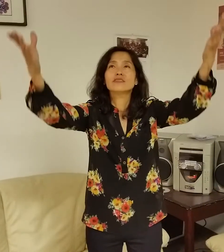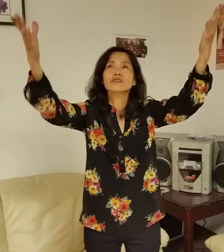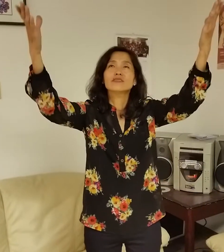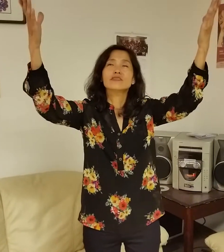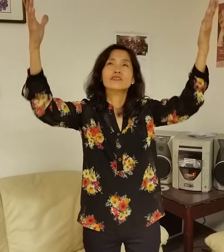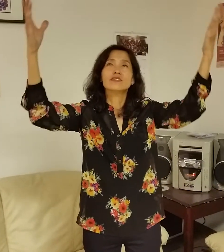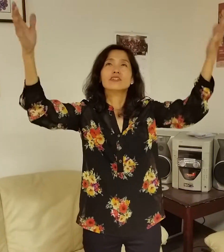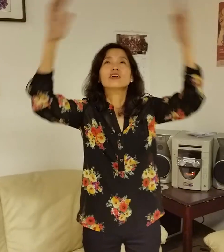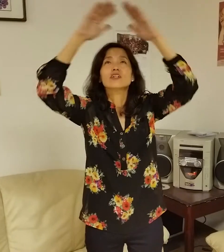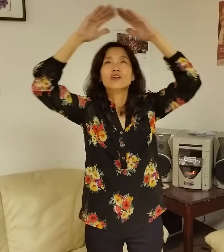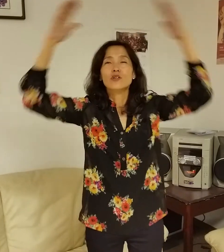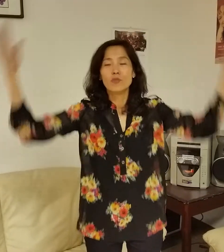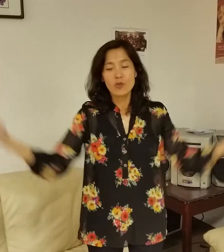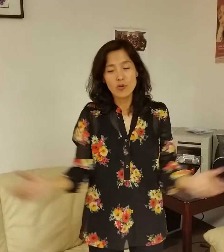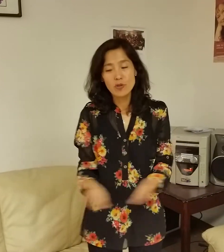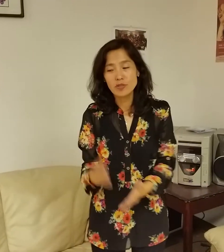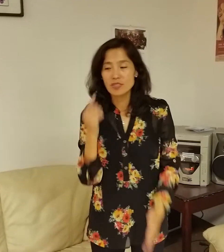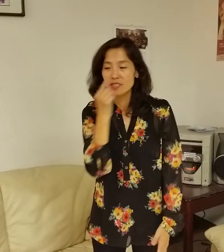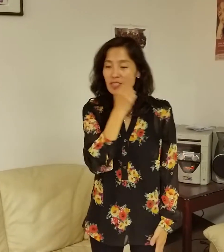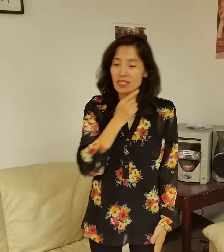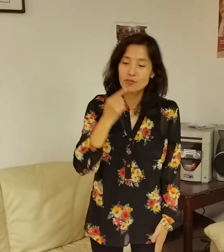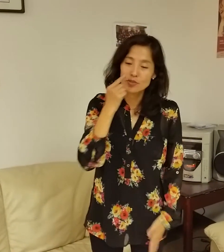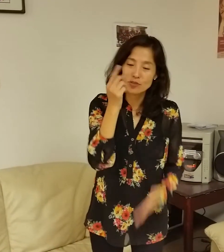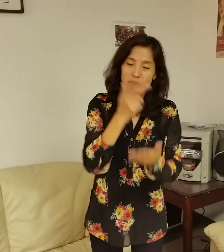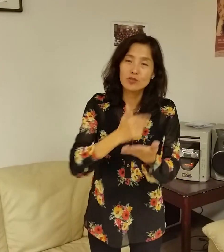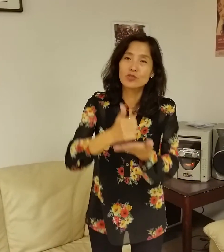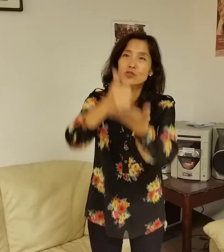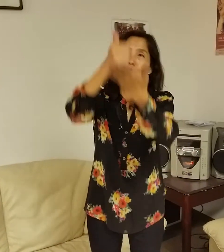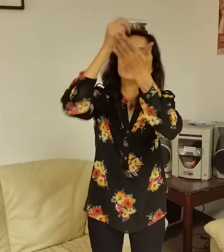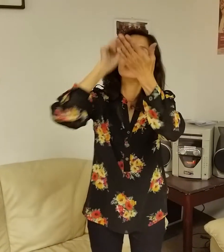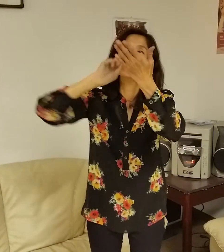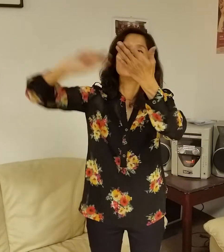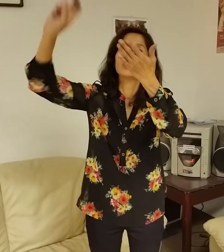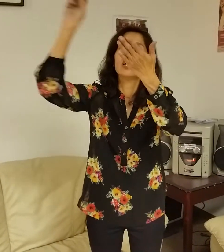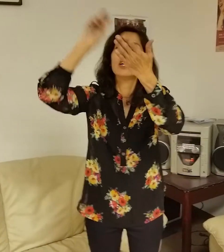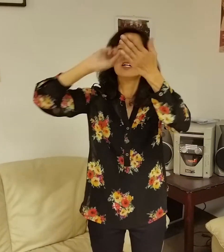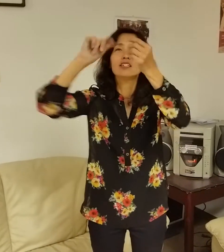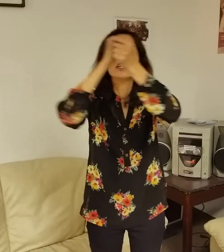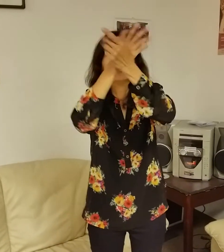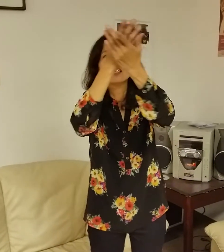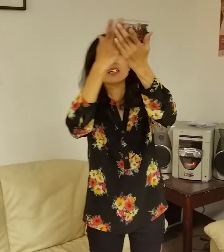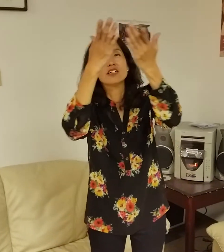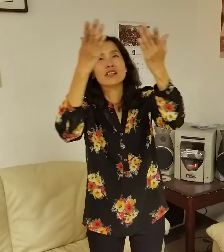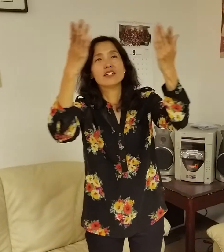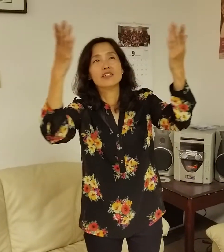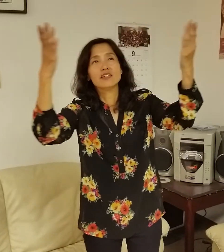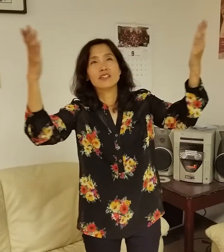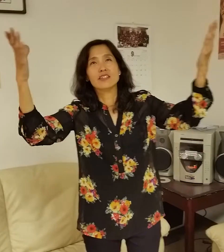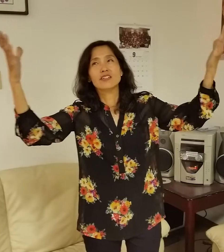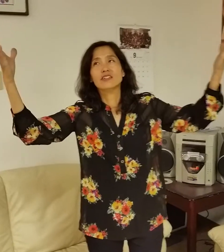모든 입술 죽을 찬양해